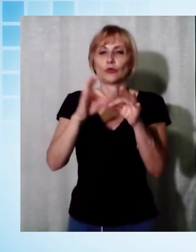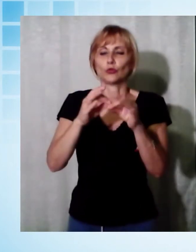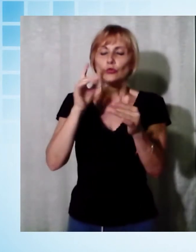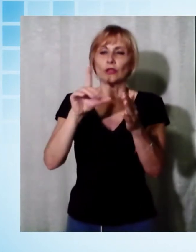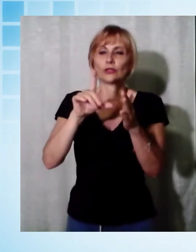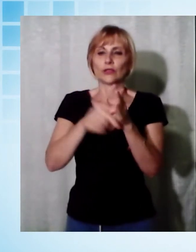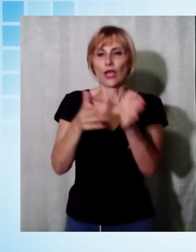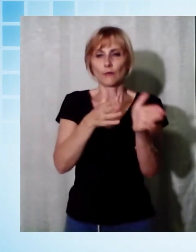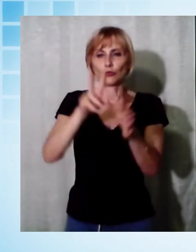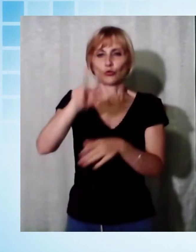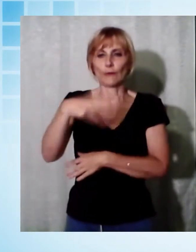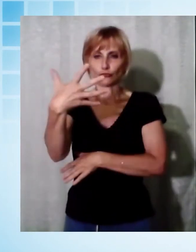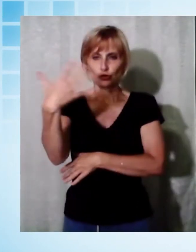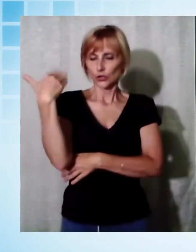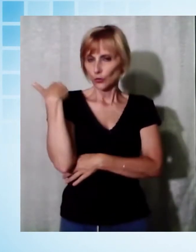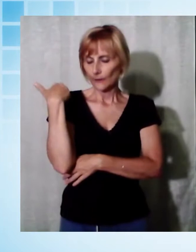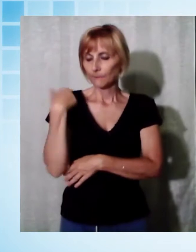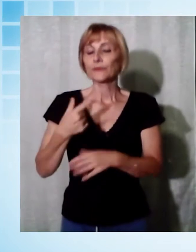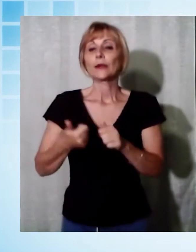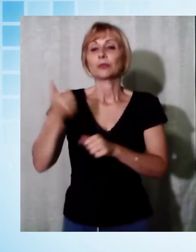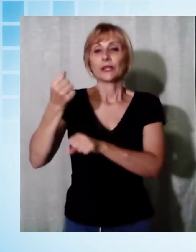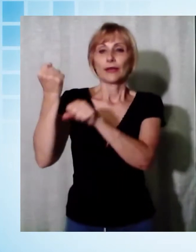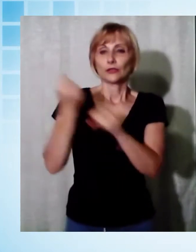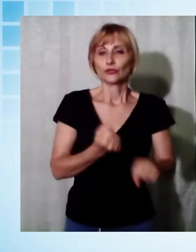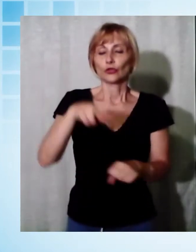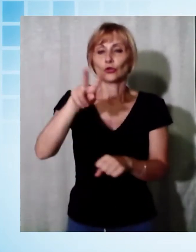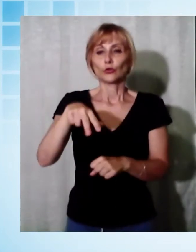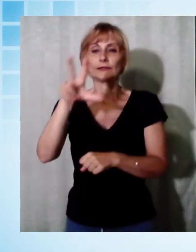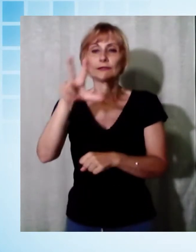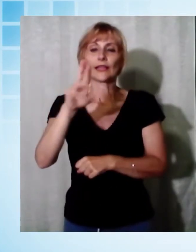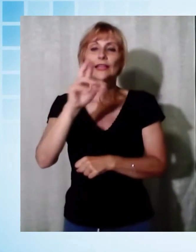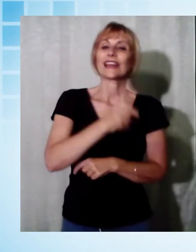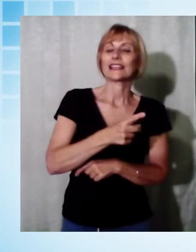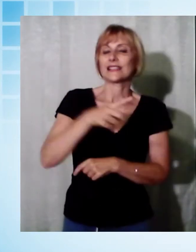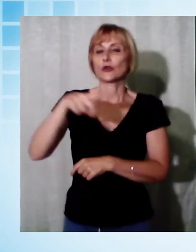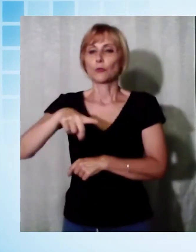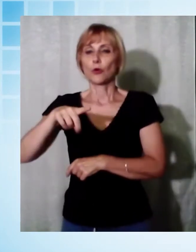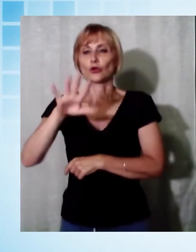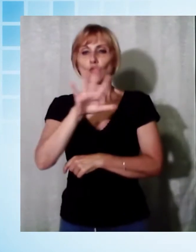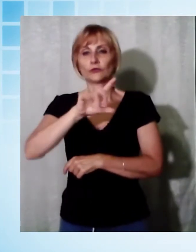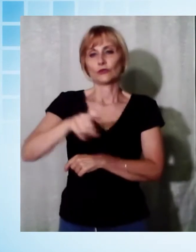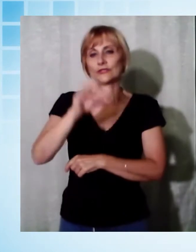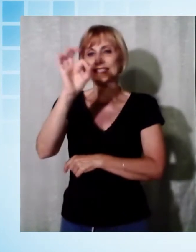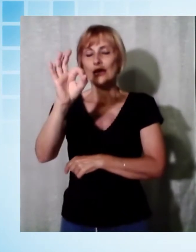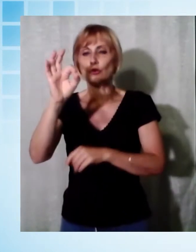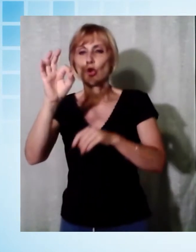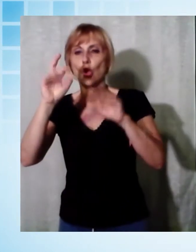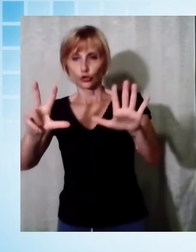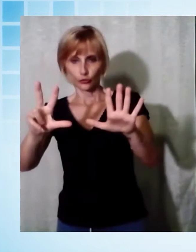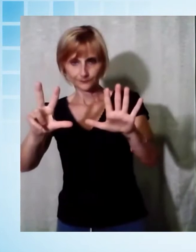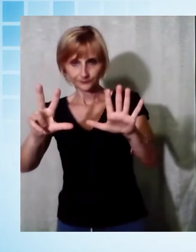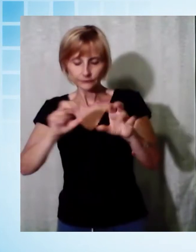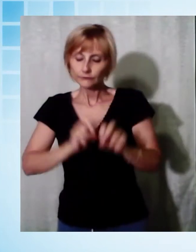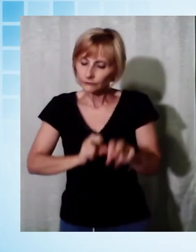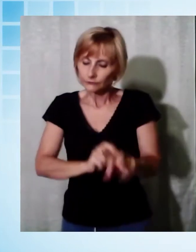prima edizione nel 2003 vide il successo di Graziano Poli in 55.08. Sì, proprio il popolare Camoscio, splendido atleta, nonché storico e